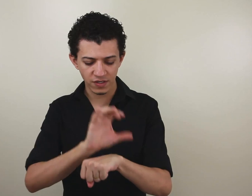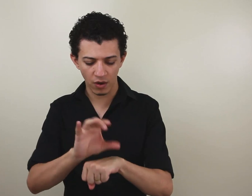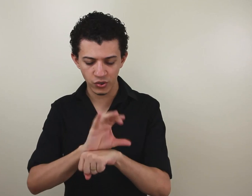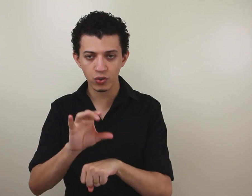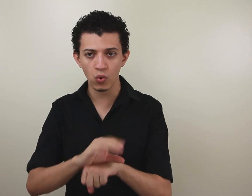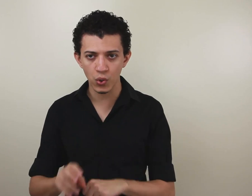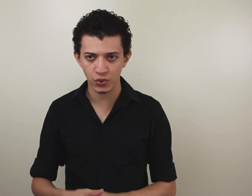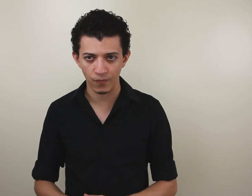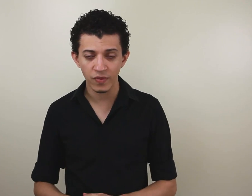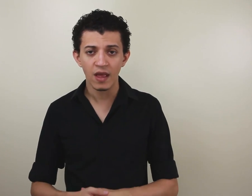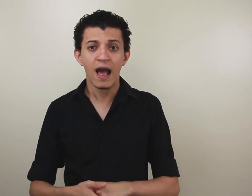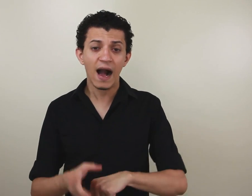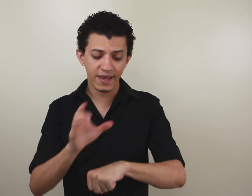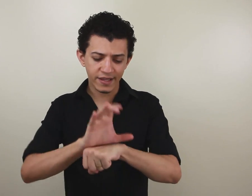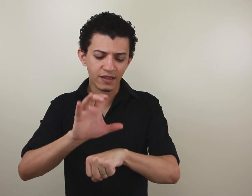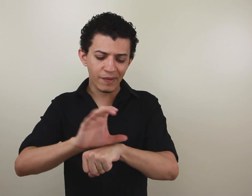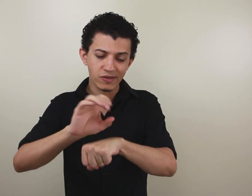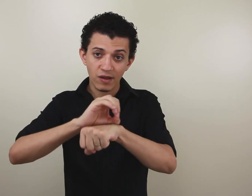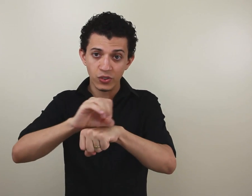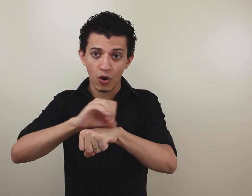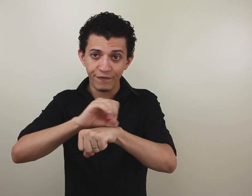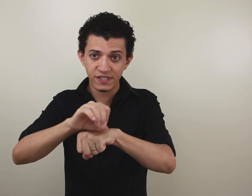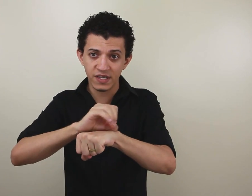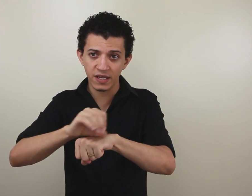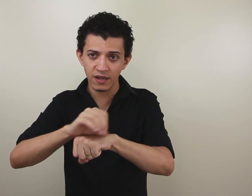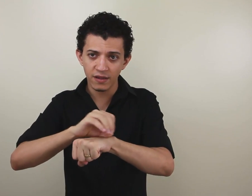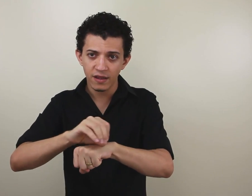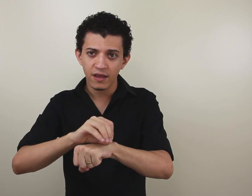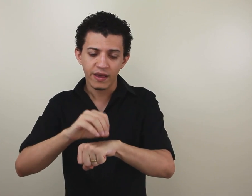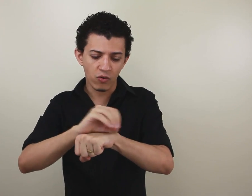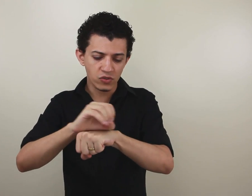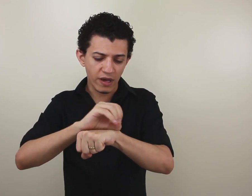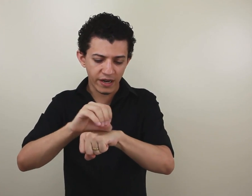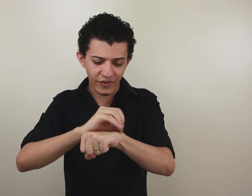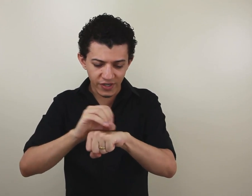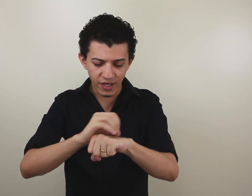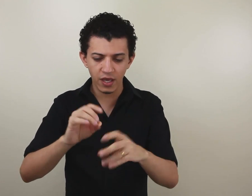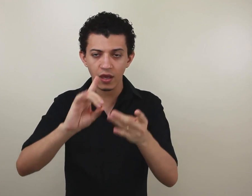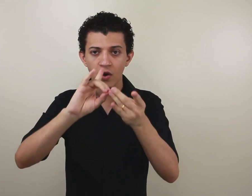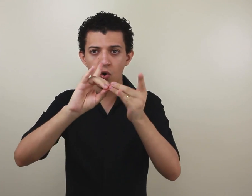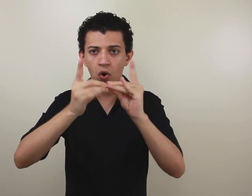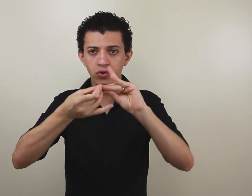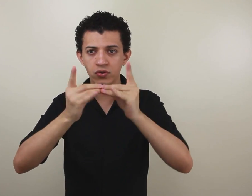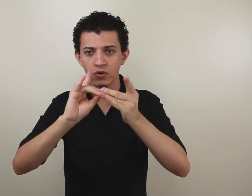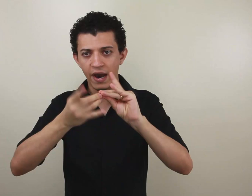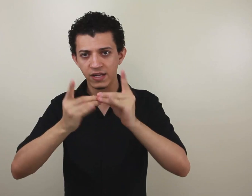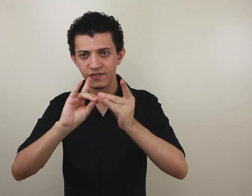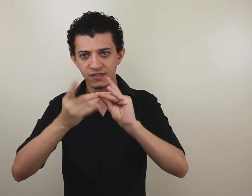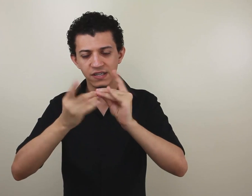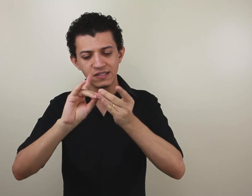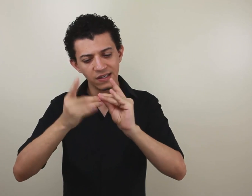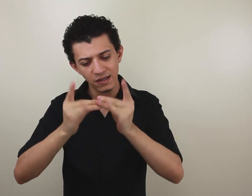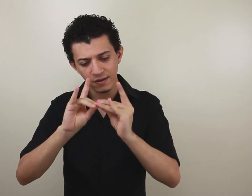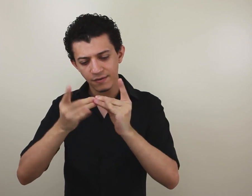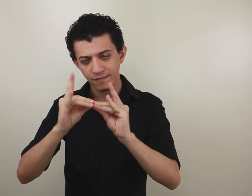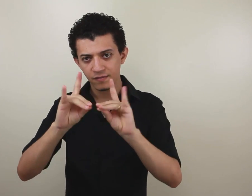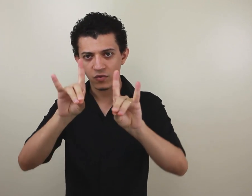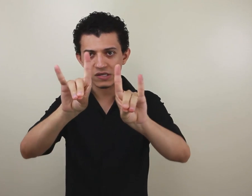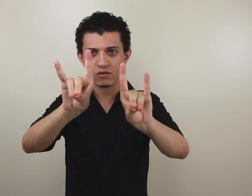o sinal de curso. Aqui tem também o sinal de oficina, que alguns lugares fazem aqui. Outros lugares fazem assim. Com essa